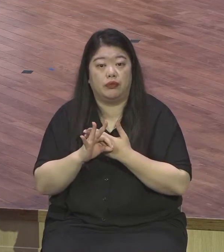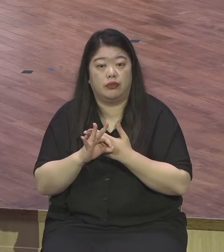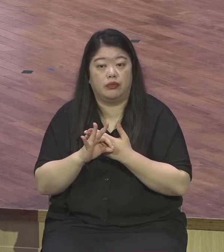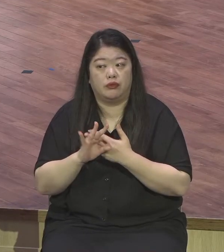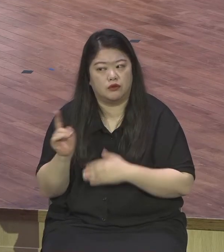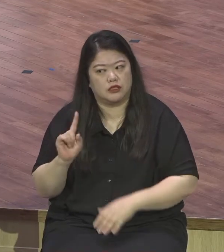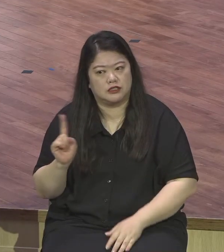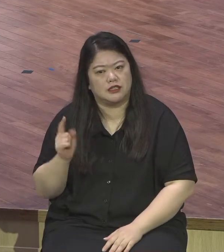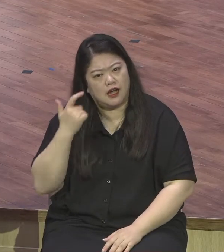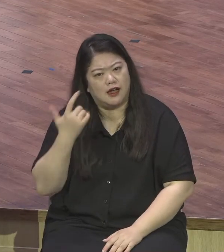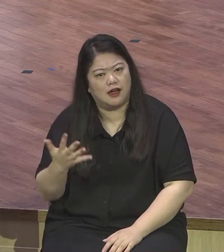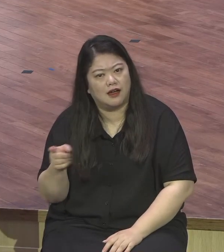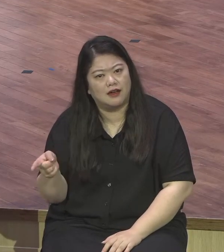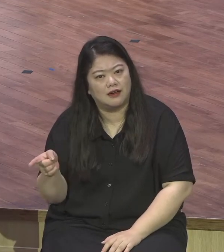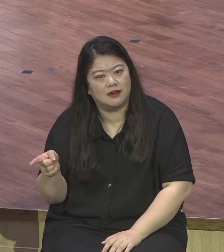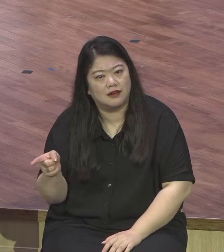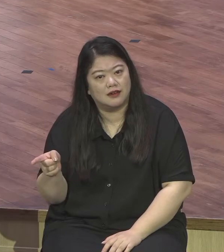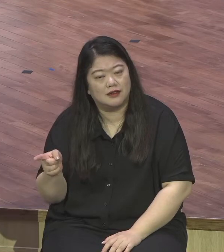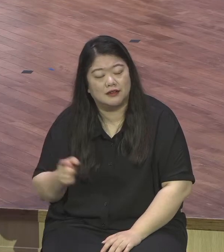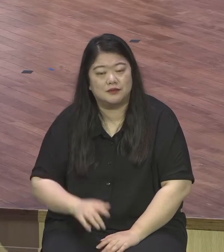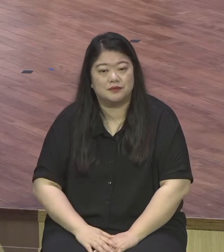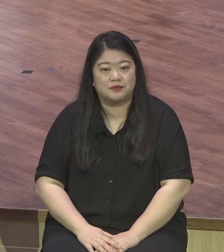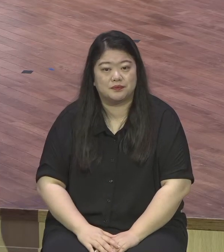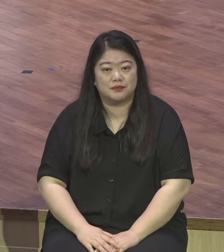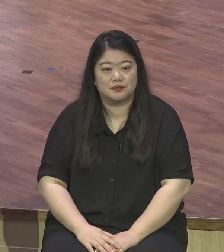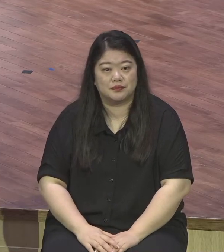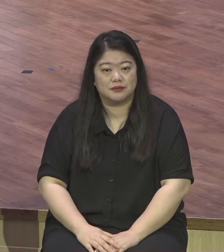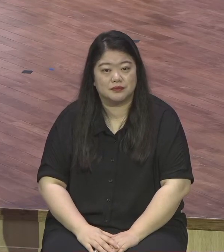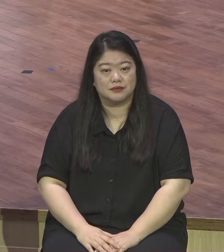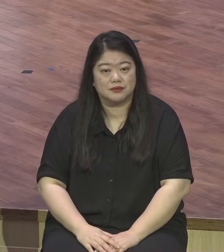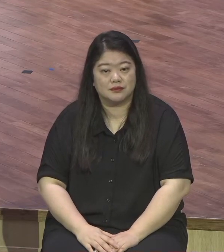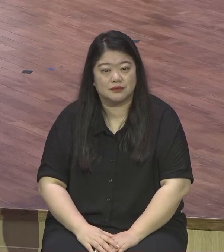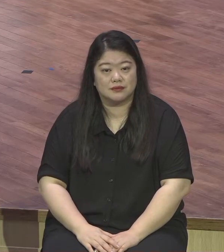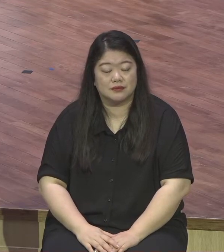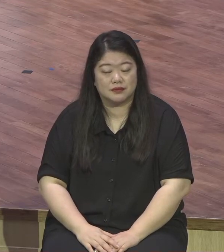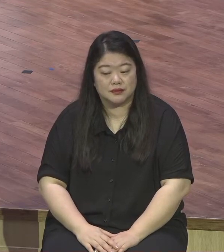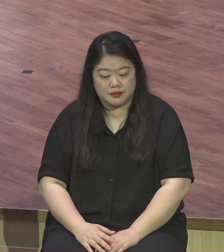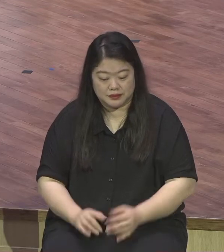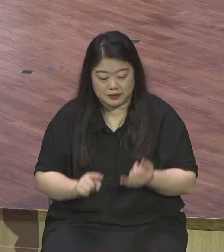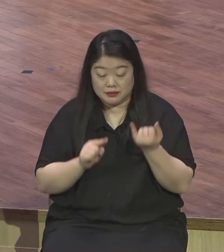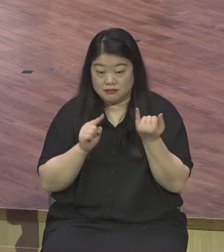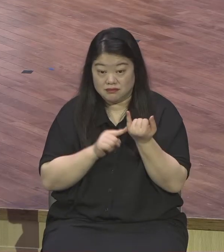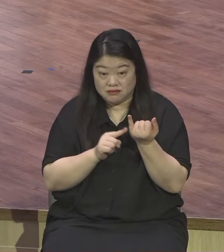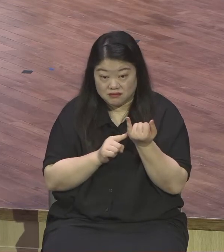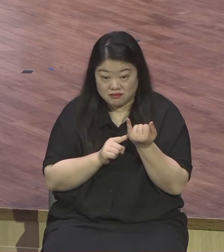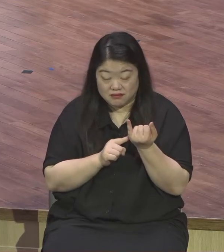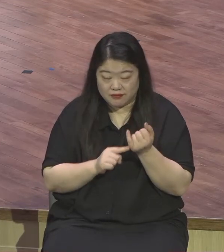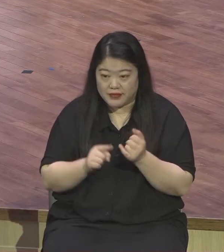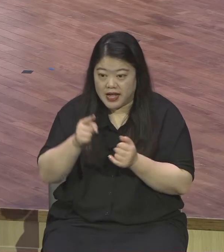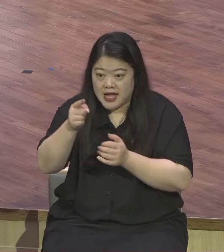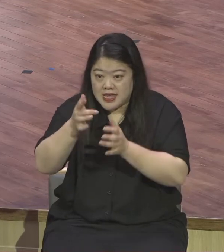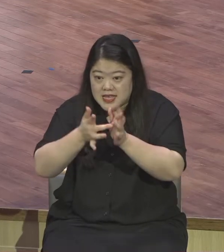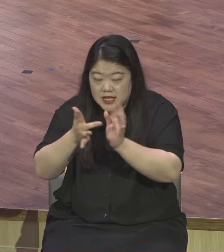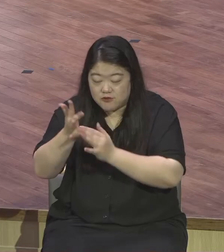마리아는 자신에게 한 번 온 기회 이 한 번 온 기회 이걸 헌신함으로 예수님의